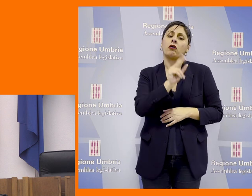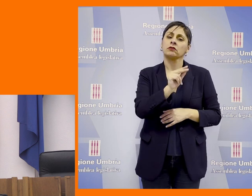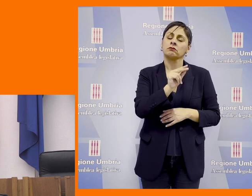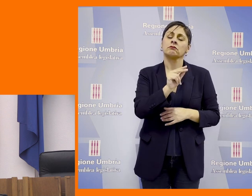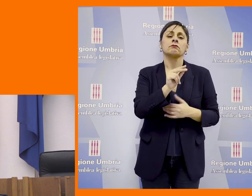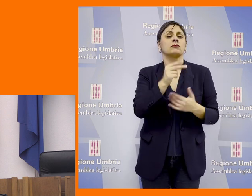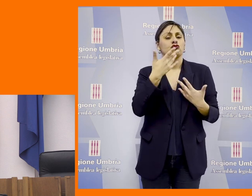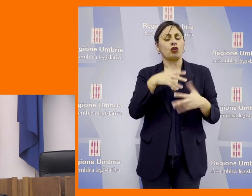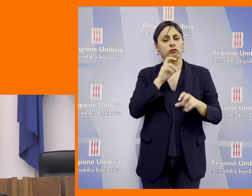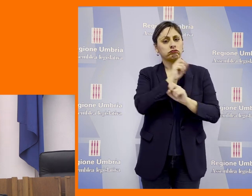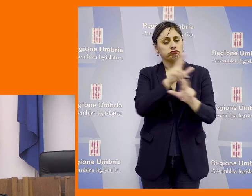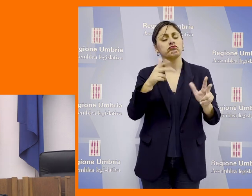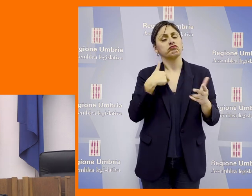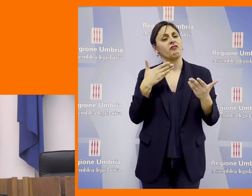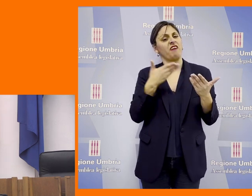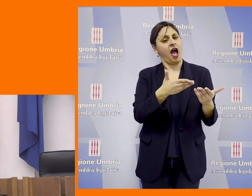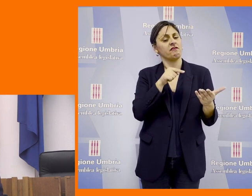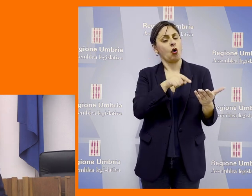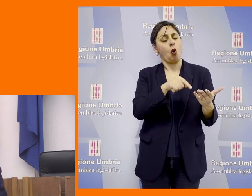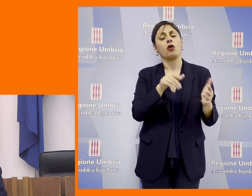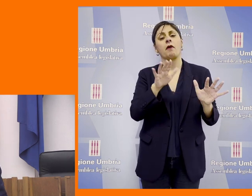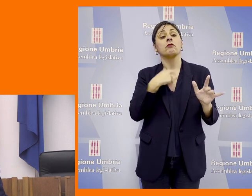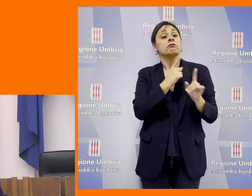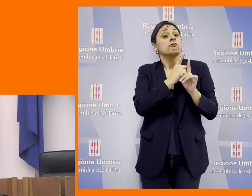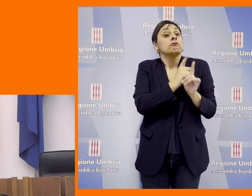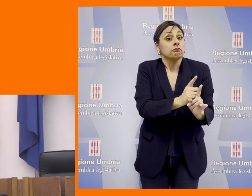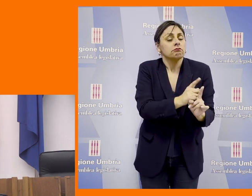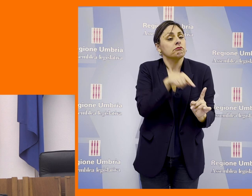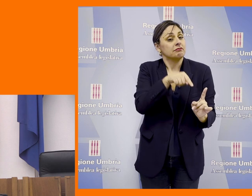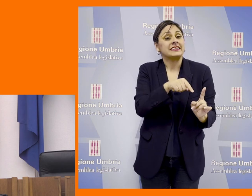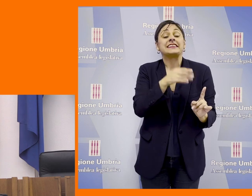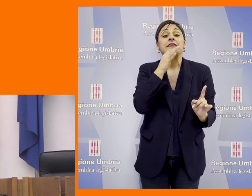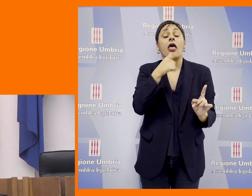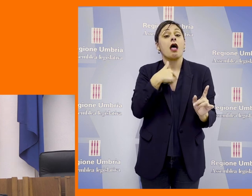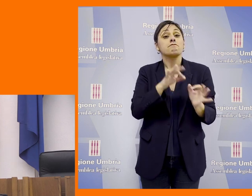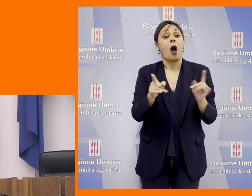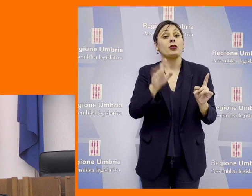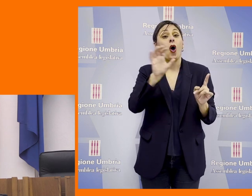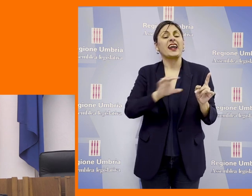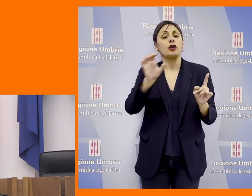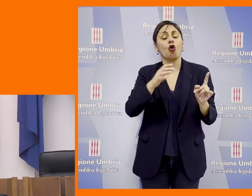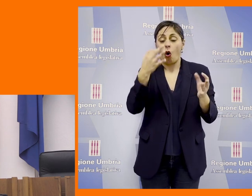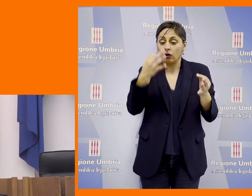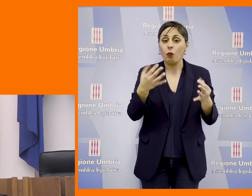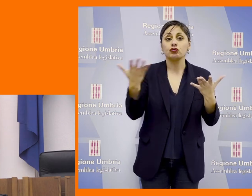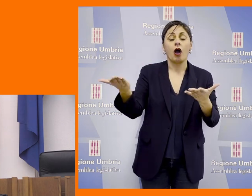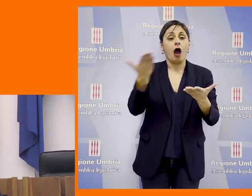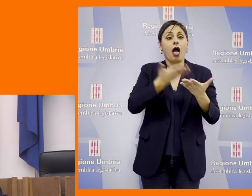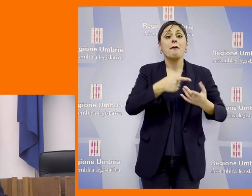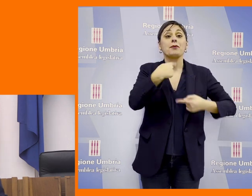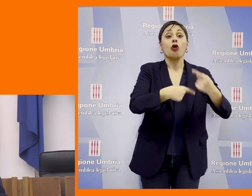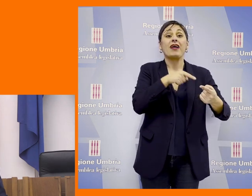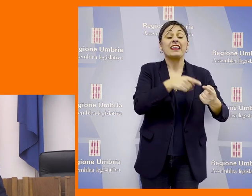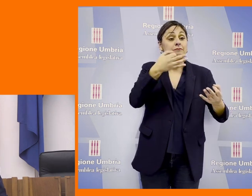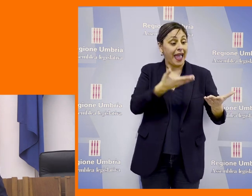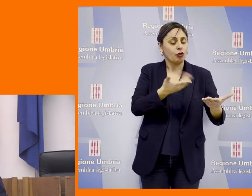precisato dopo aver annunciato il voto favorevole che si atterrà al dispositivo solo nel momento in cui la regione verrà investita dal